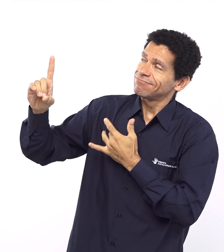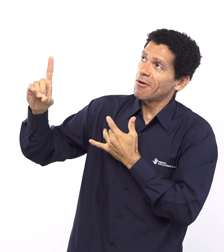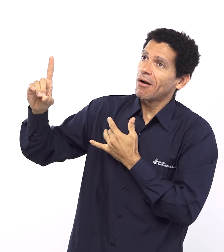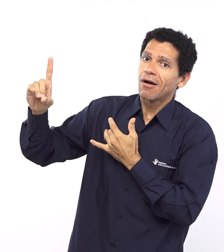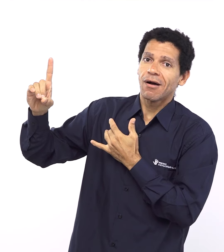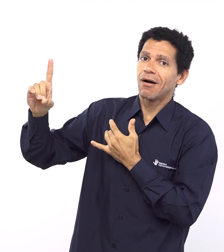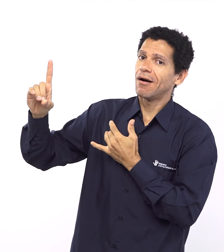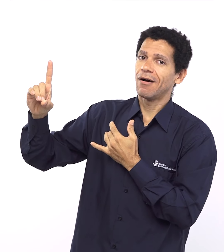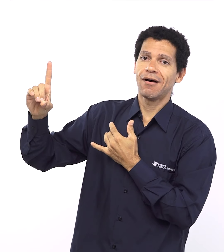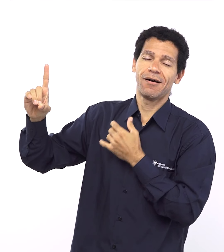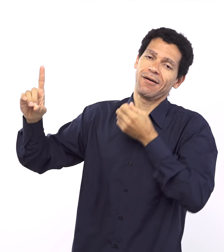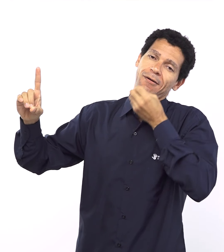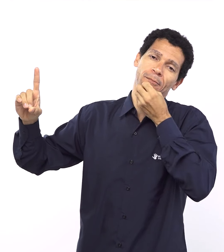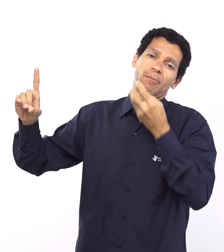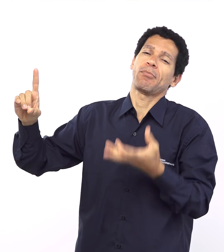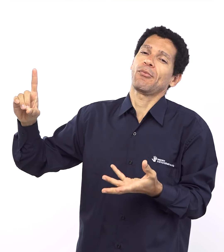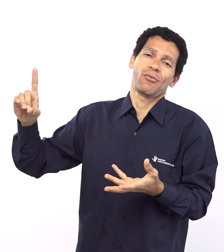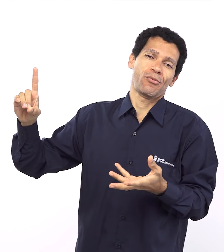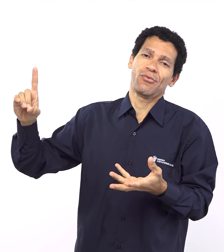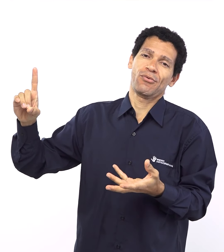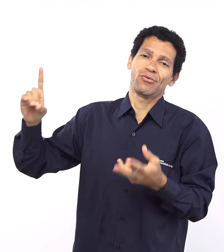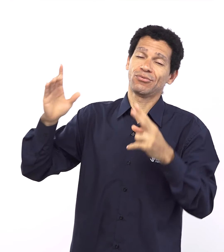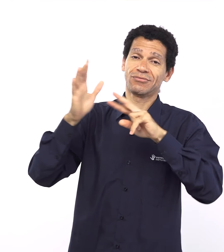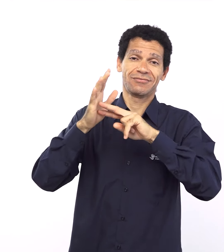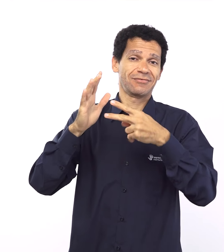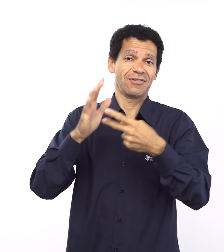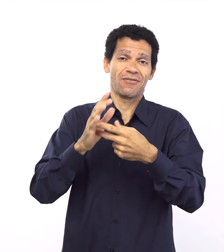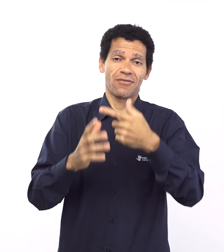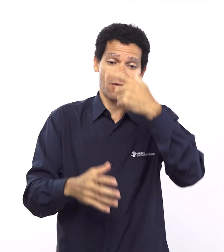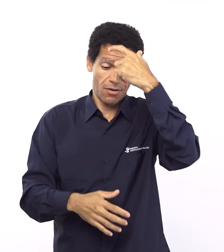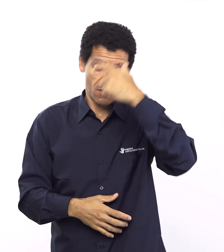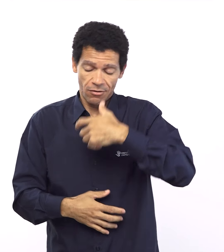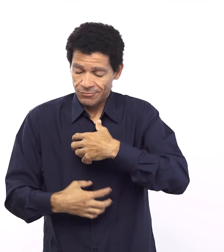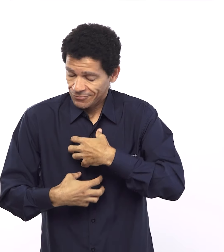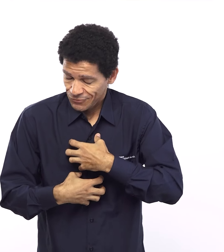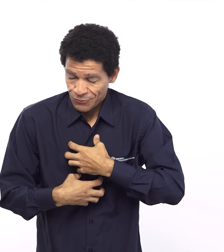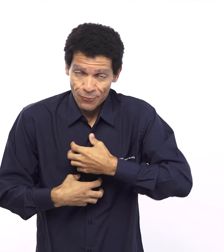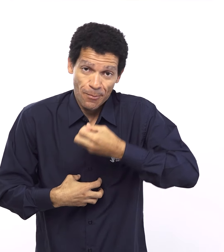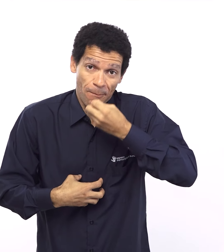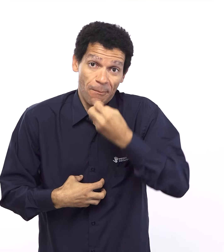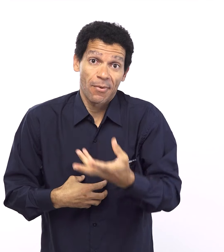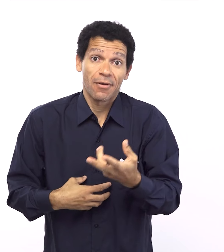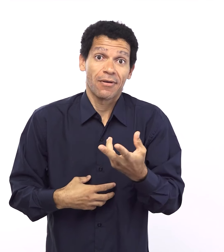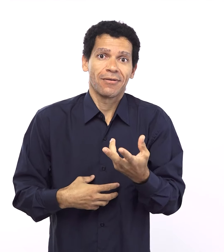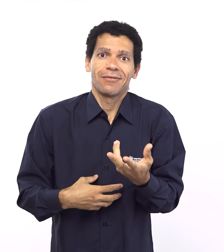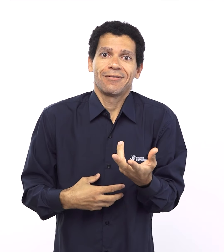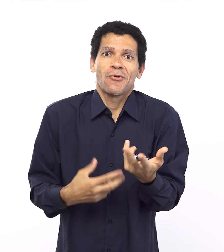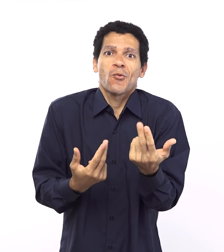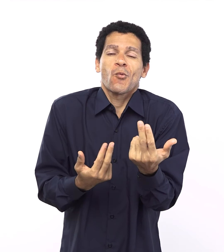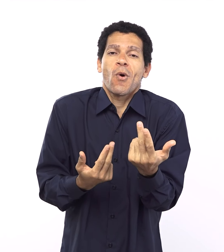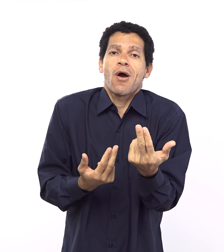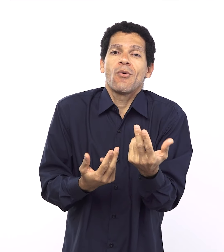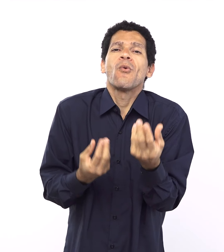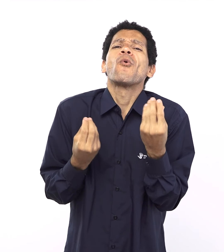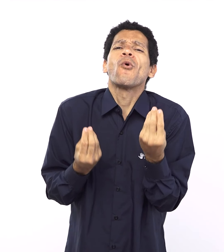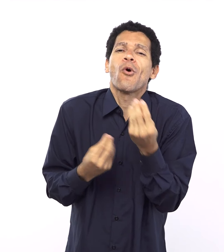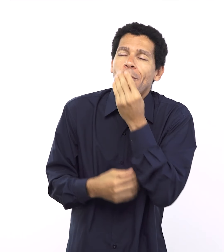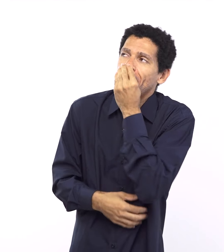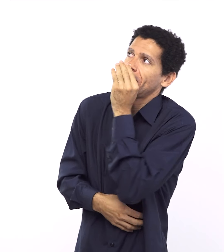e mais do que isso eu não tenho como não querer obedecer esse alguém porque quando eu errei ele podia me punir mas